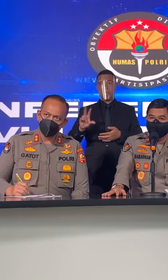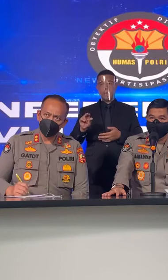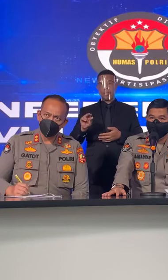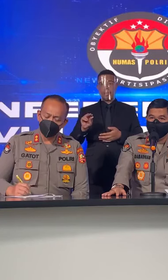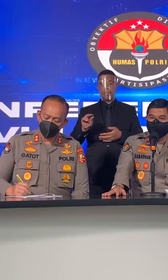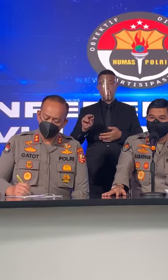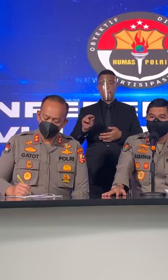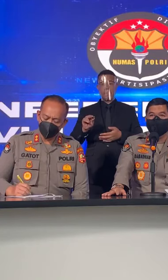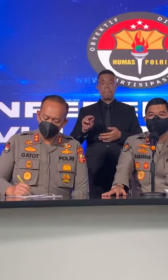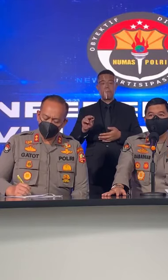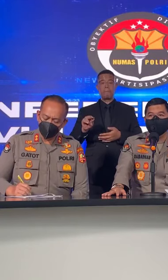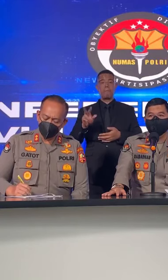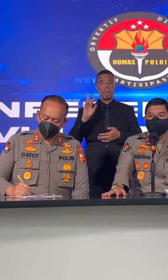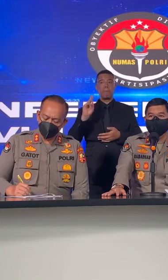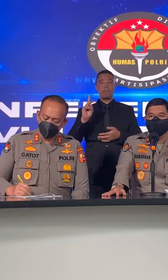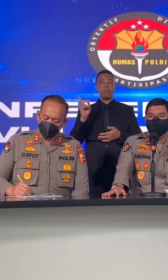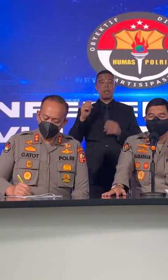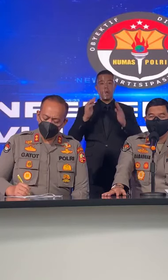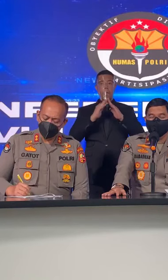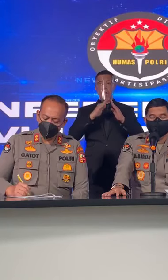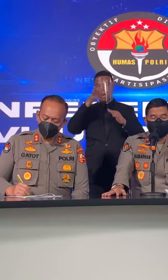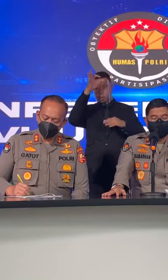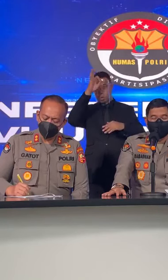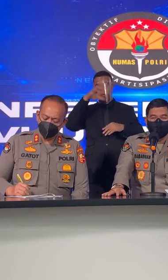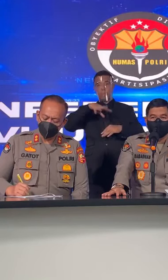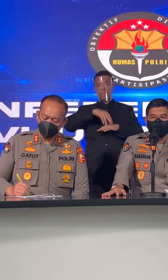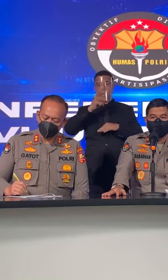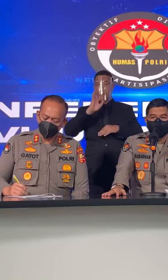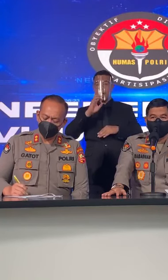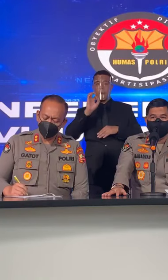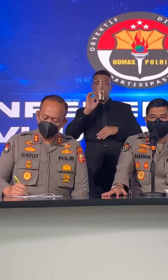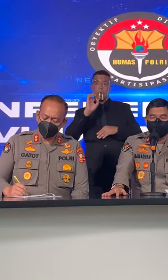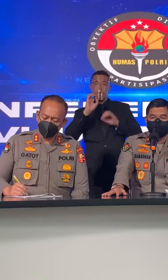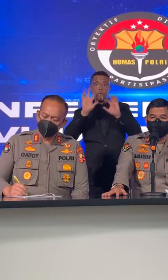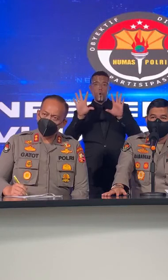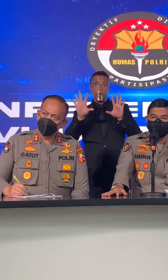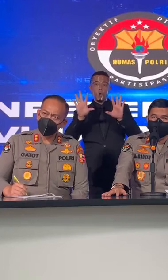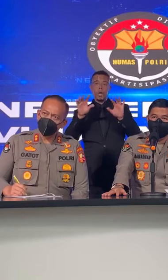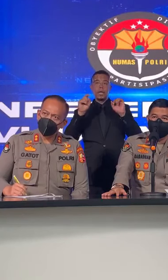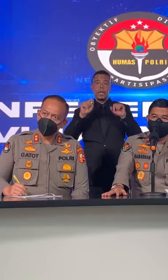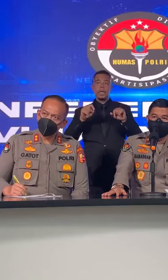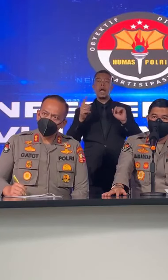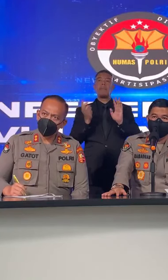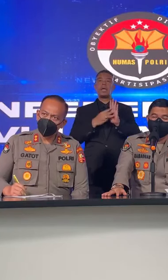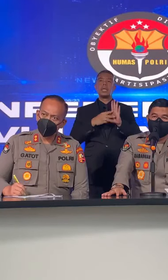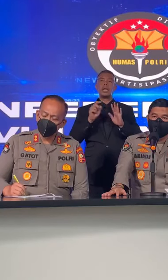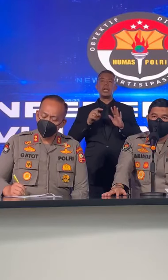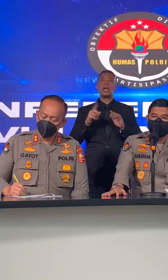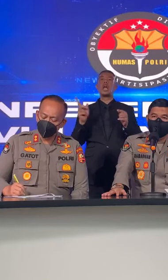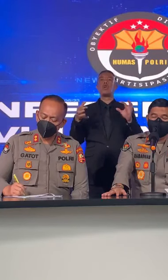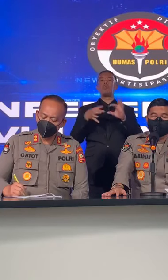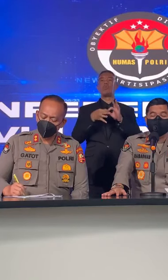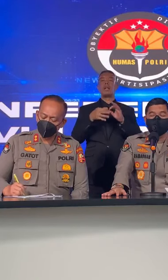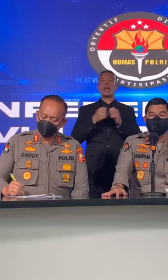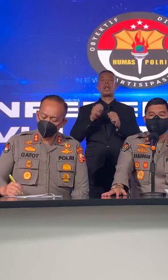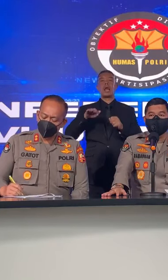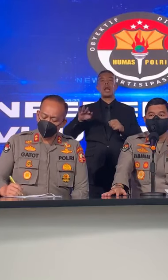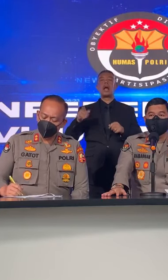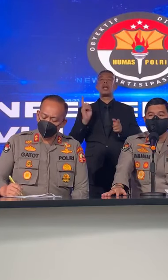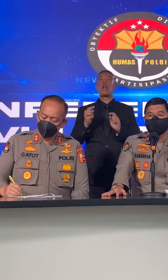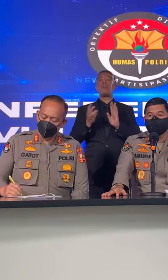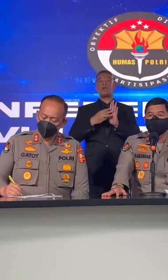Ya Dari Mabes Gak ada Gak ada Statement Apa-apa Misalnya Ini kan Juga Kasusnya Berkaitan Dengan Anak Kalau